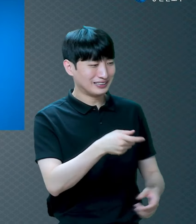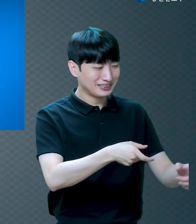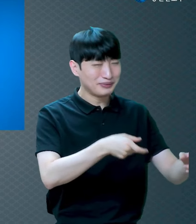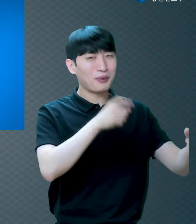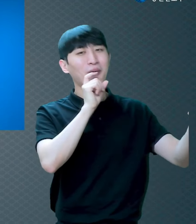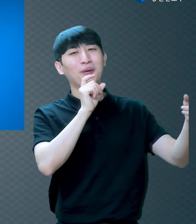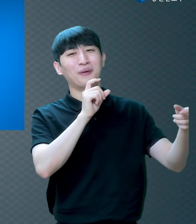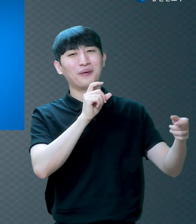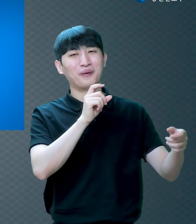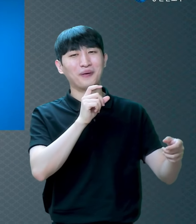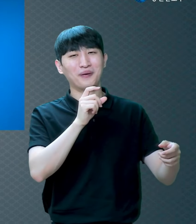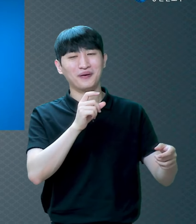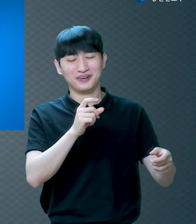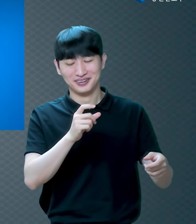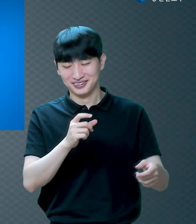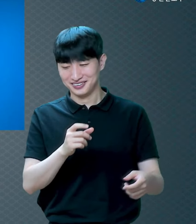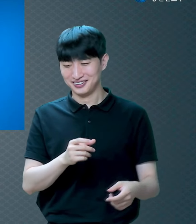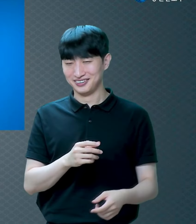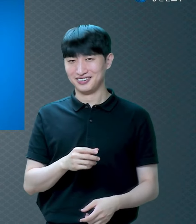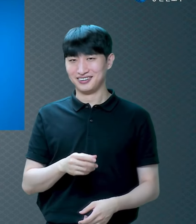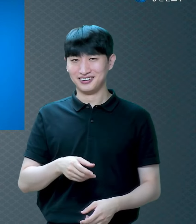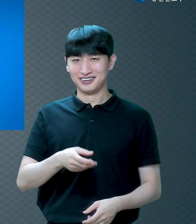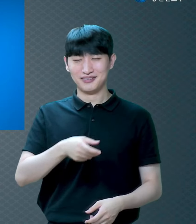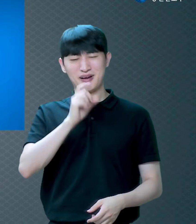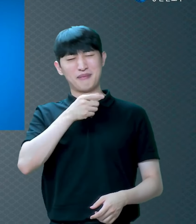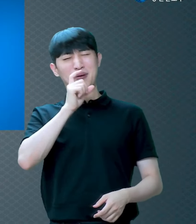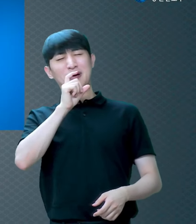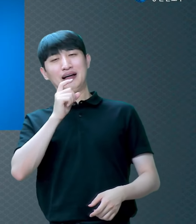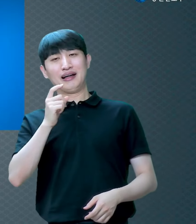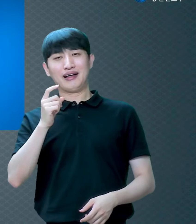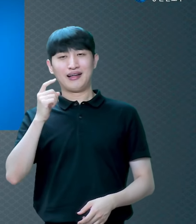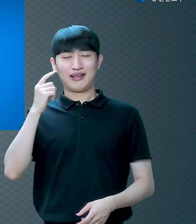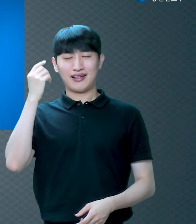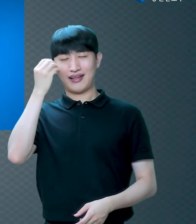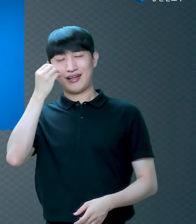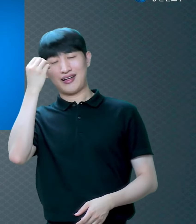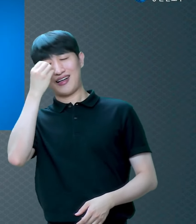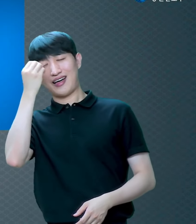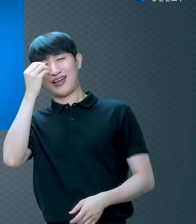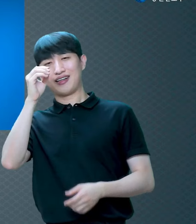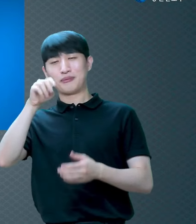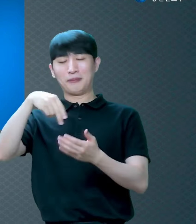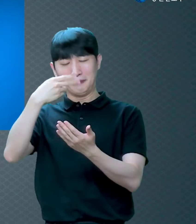그러다가 이제 한계에 오면 쓰러지고 1년 내